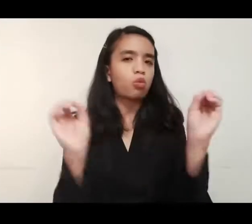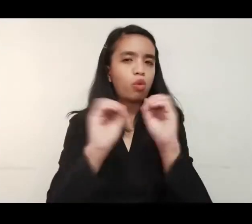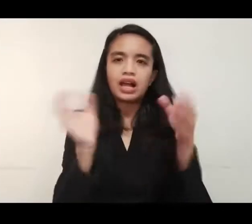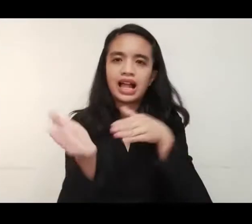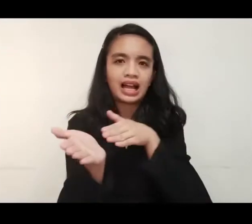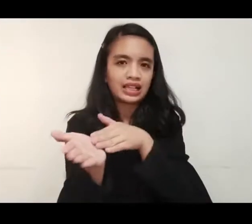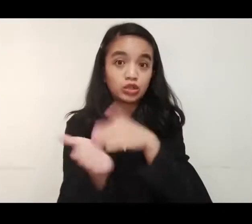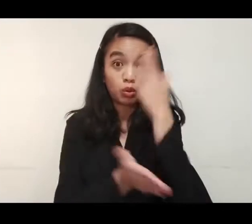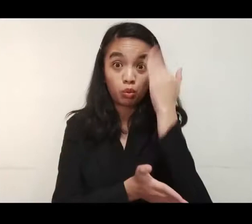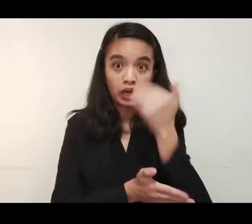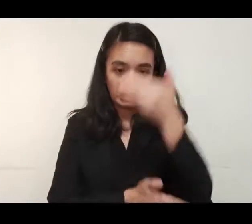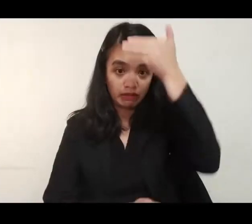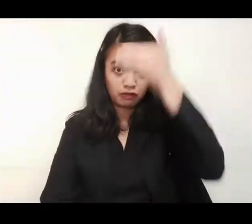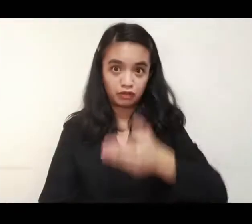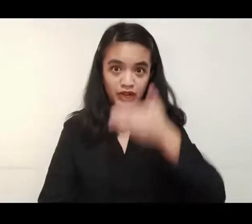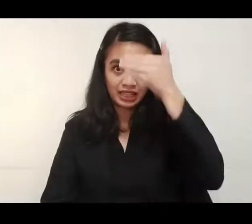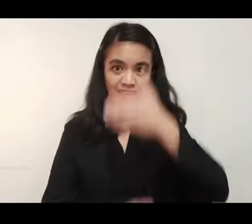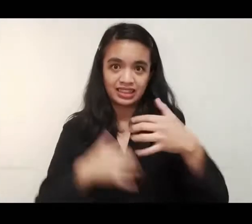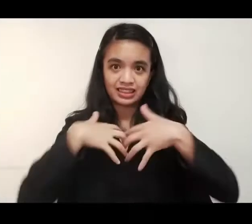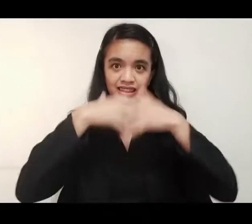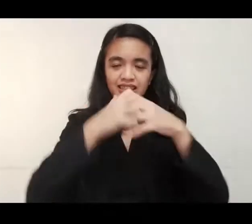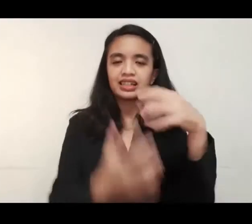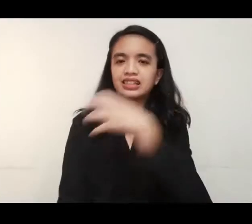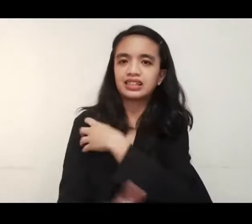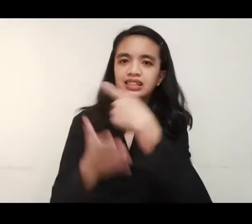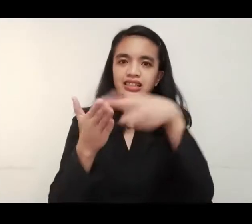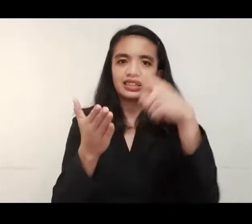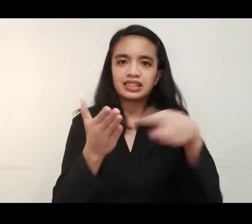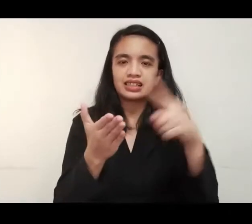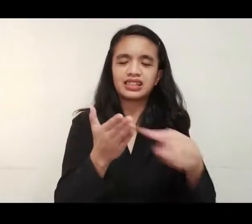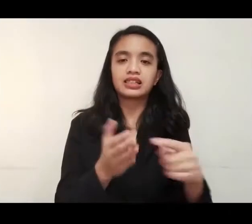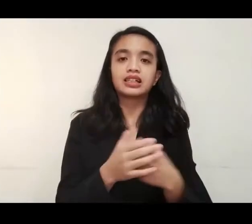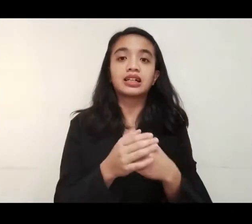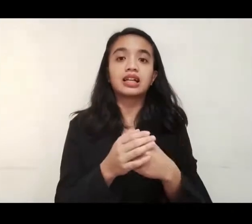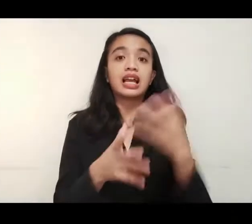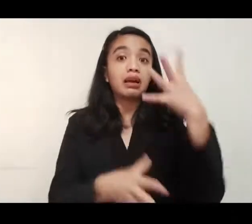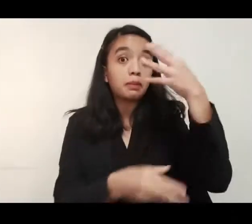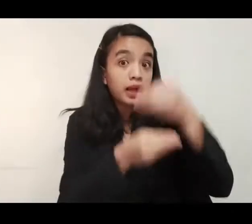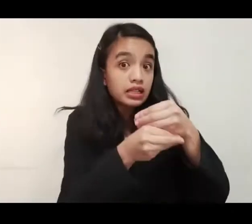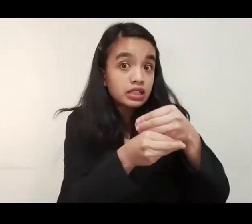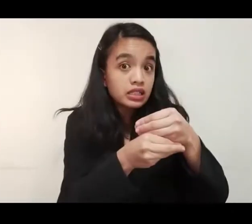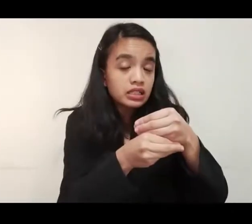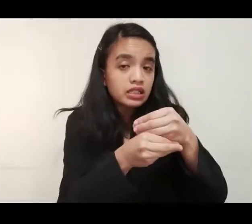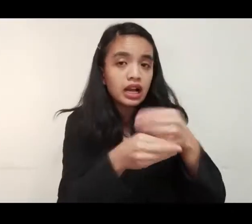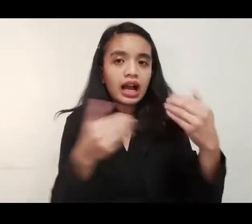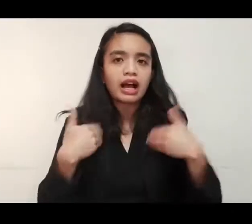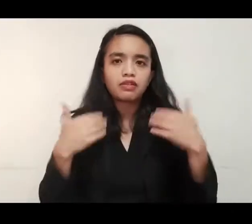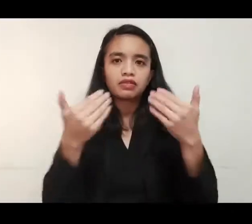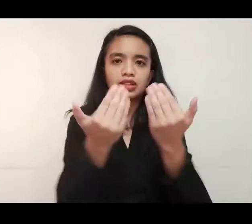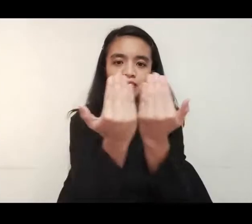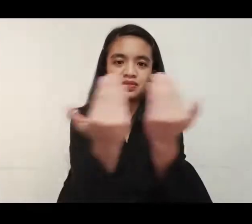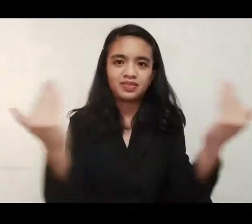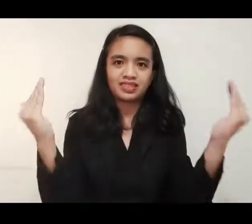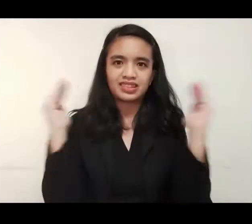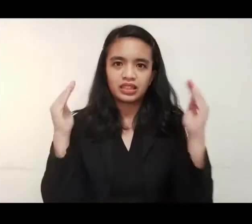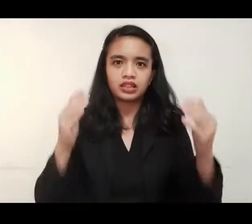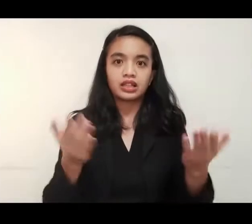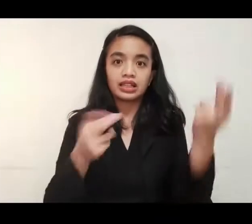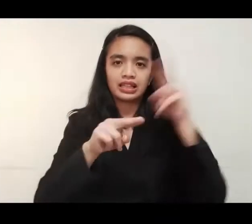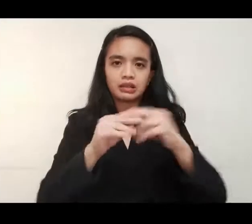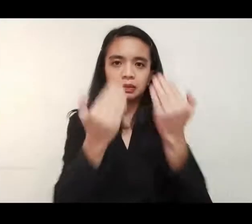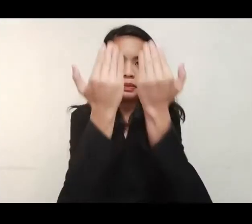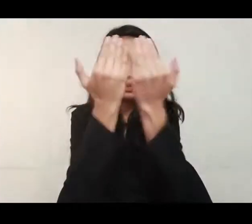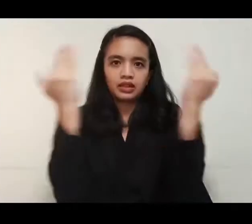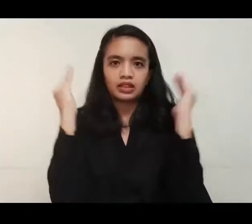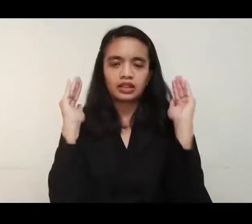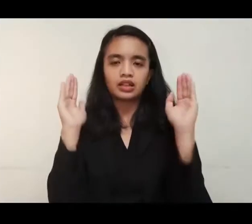dahil nasa harap lamang ito ng established na checkpoint ng mga polis. Plus, tinaasan din yung mga bakod para matiyak na hindi